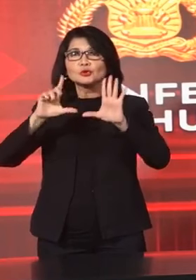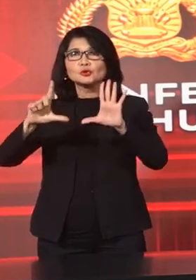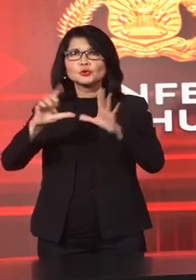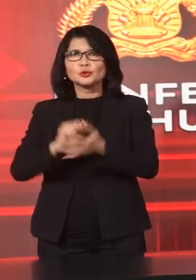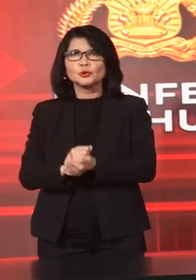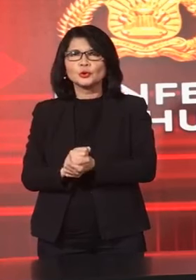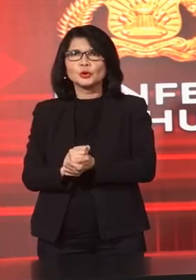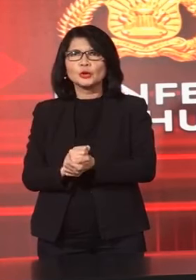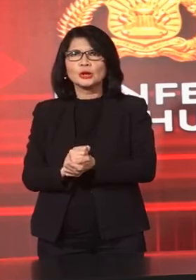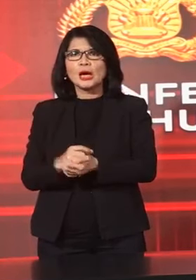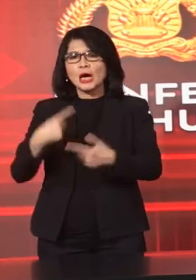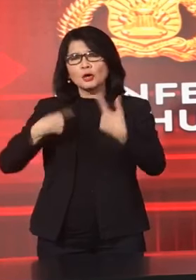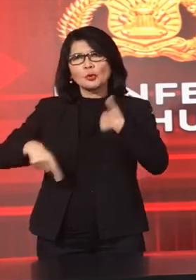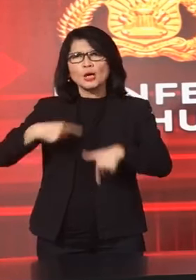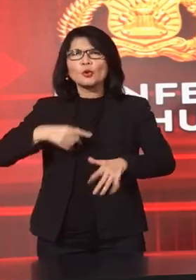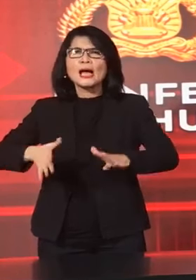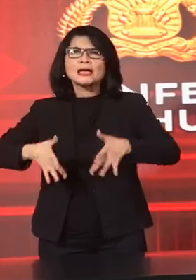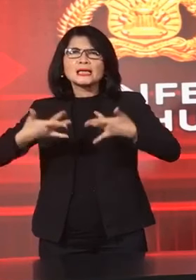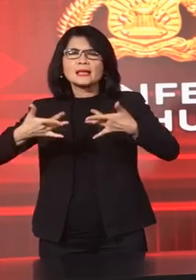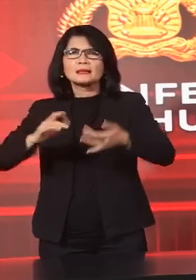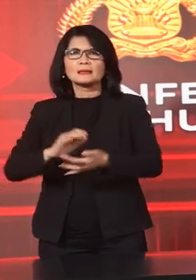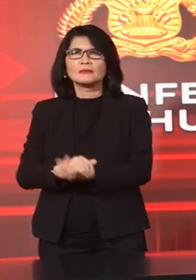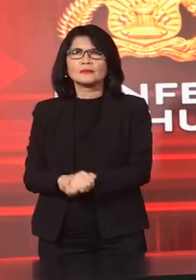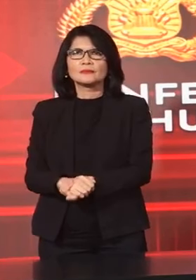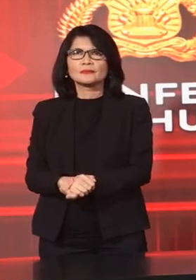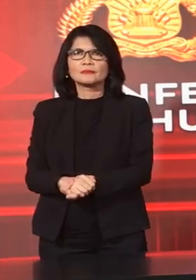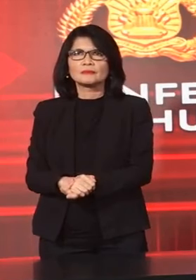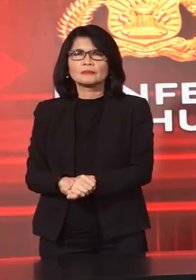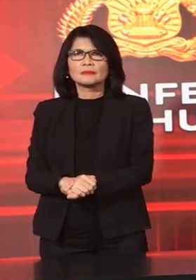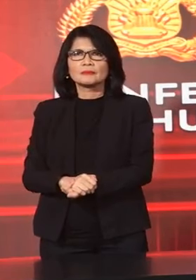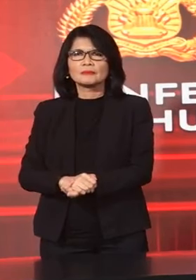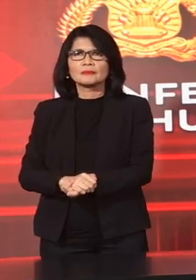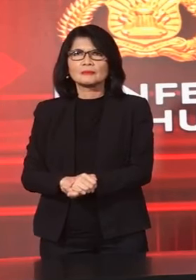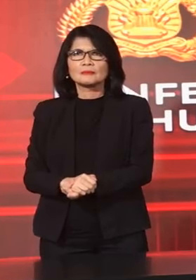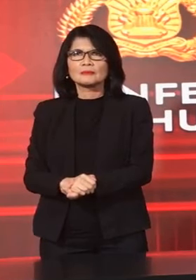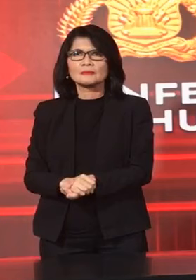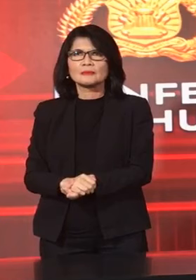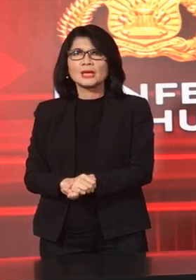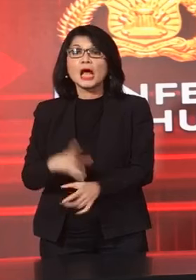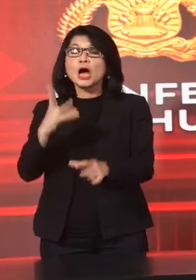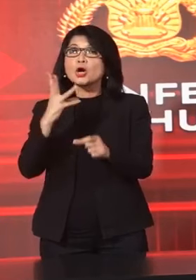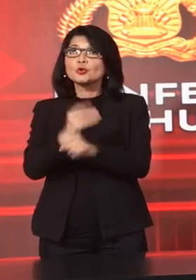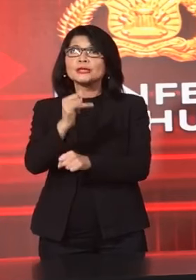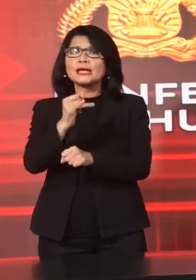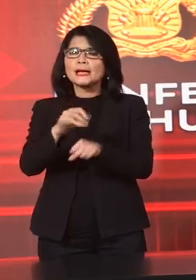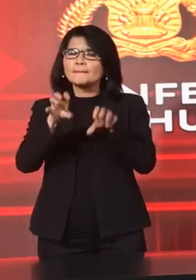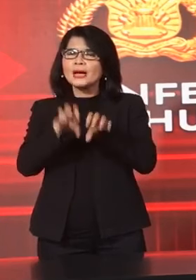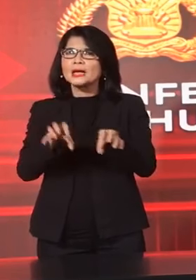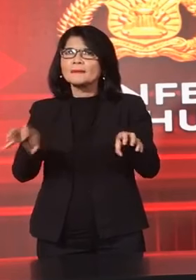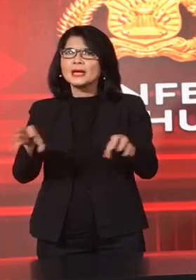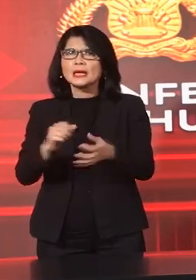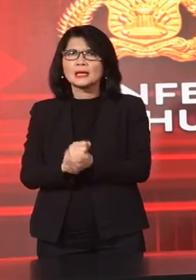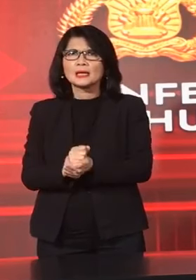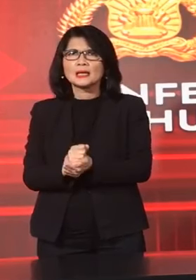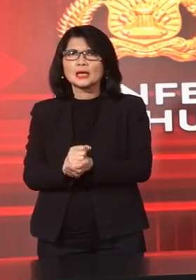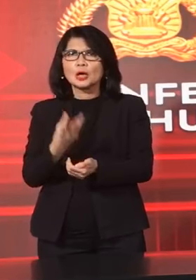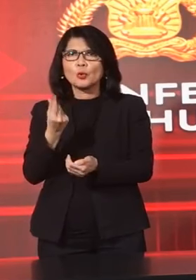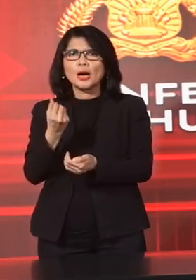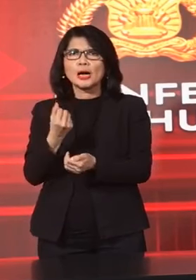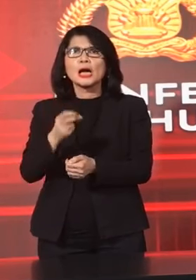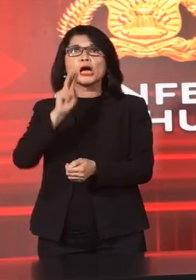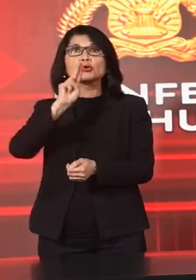Mengalami Luka Rian Dengan Kerugian Material 2